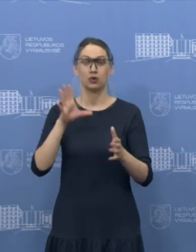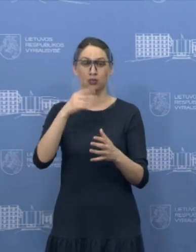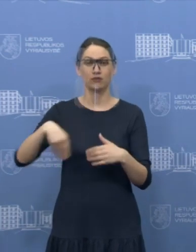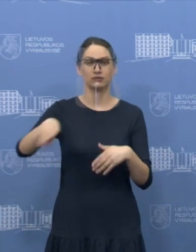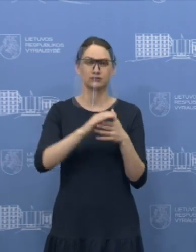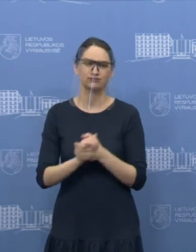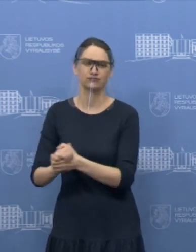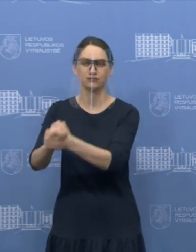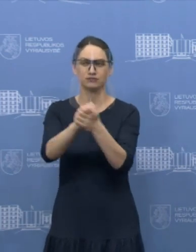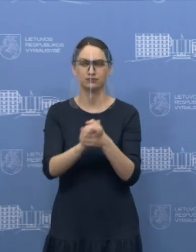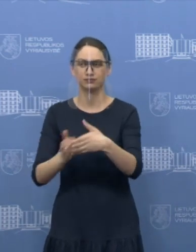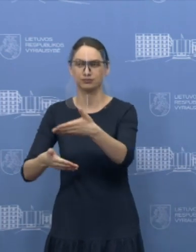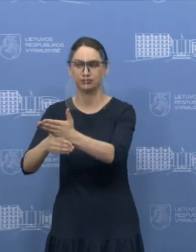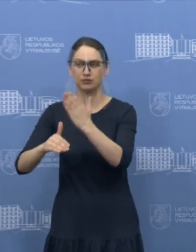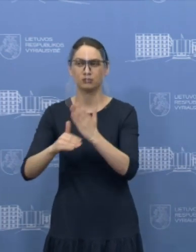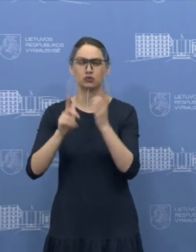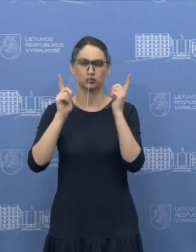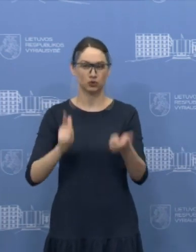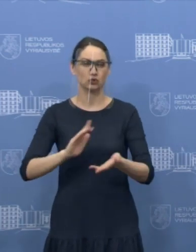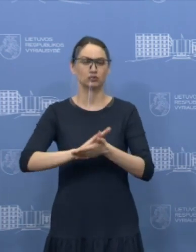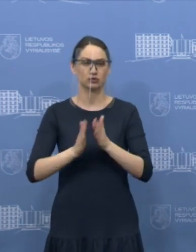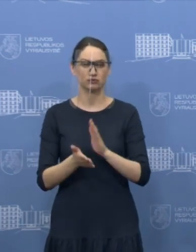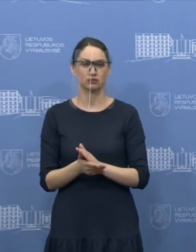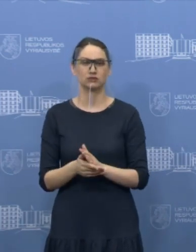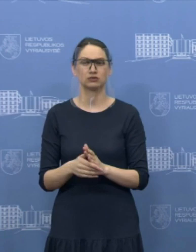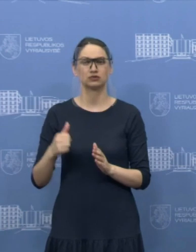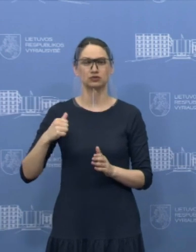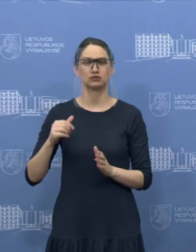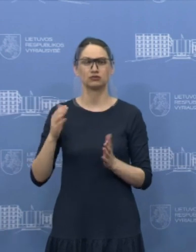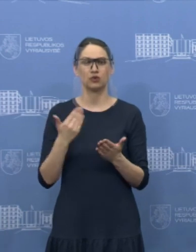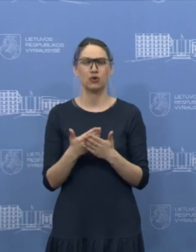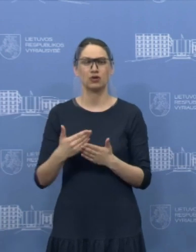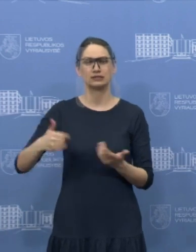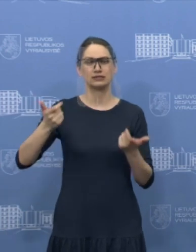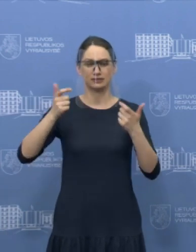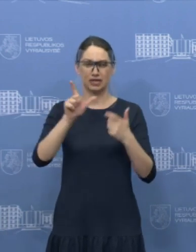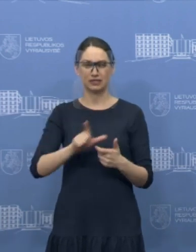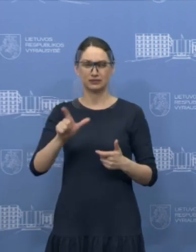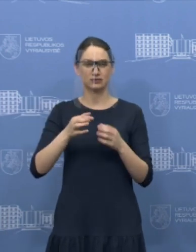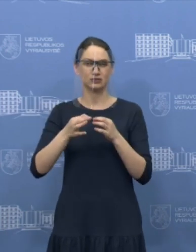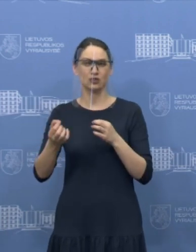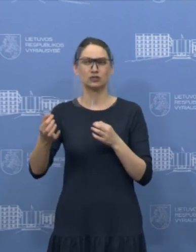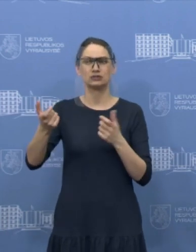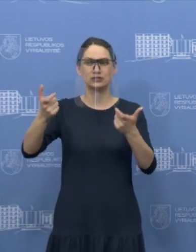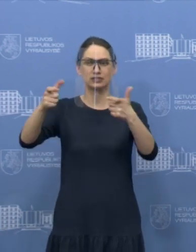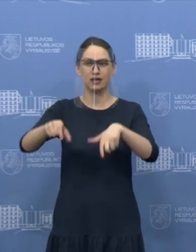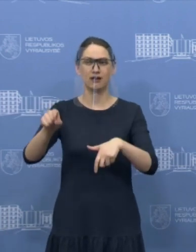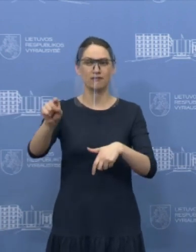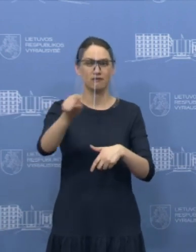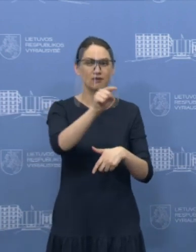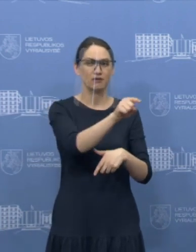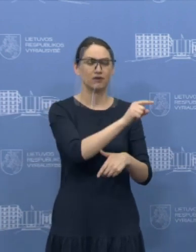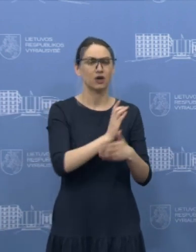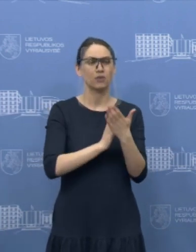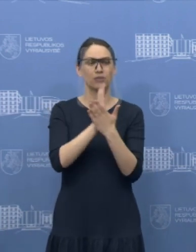vieningi ir bendradarbiausime. Juk visi gyventojai gyvena savivaldybėse. Lazdijų rajono savivaldybės patirtis šiai